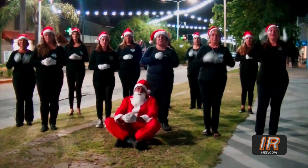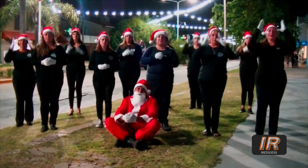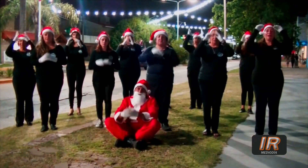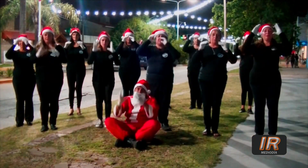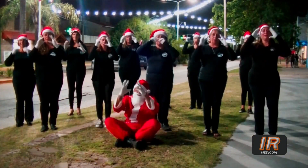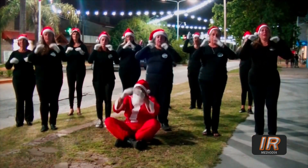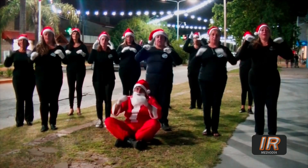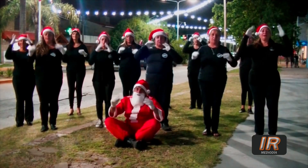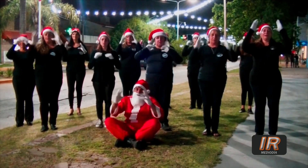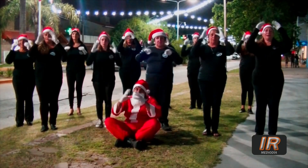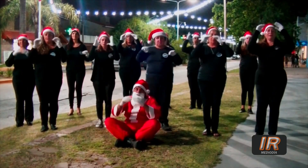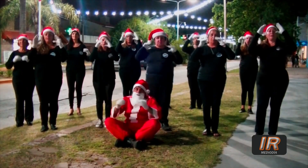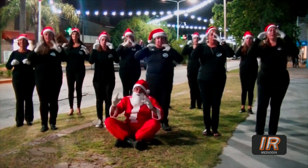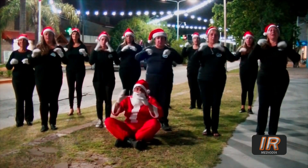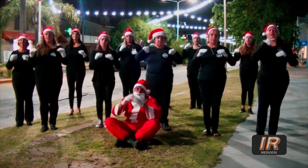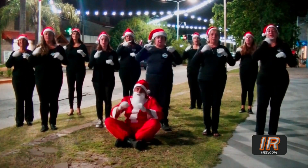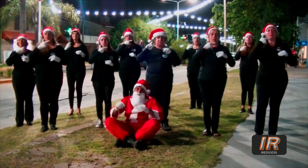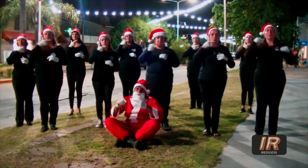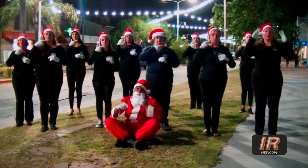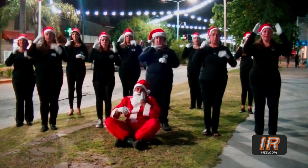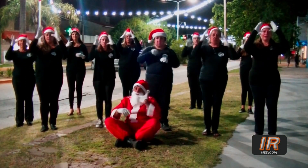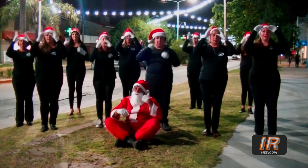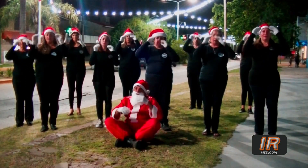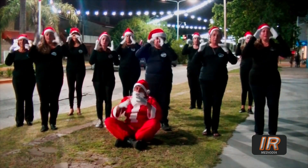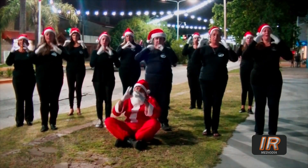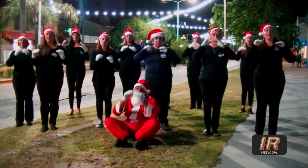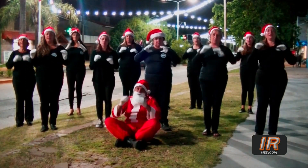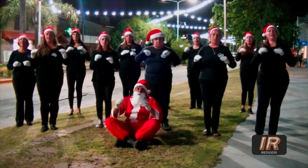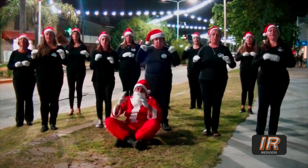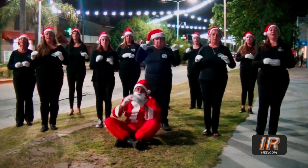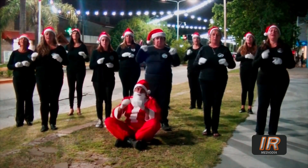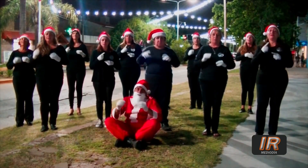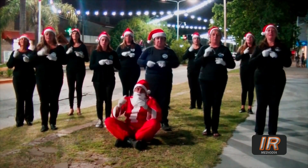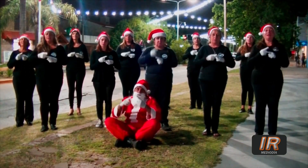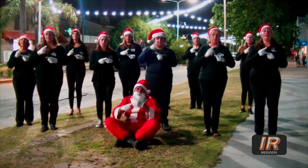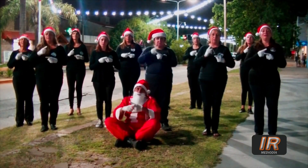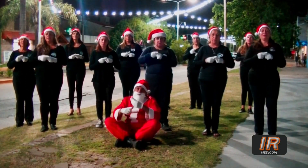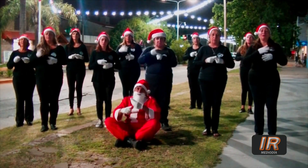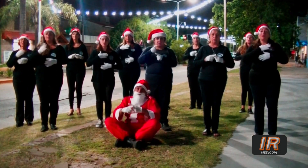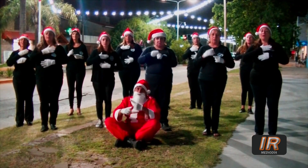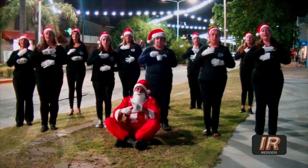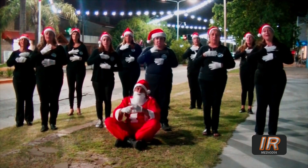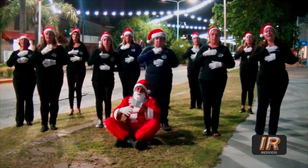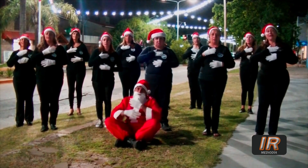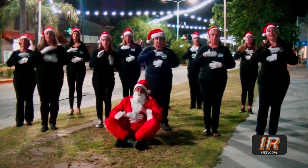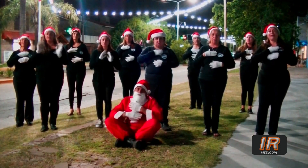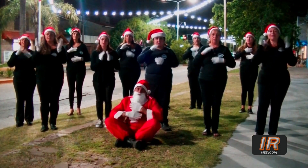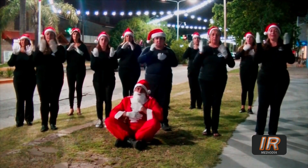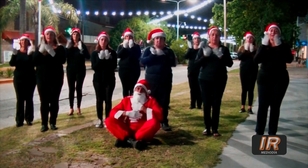Navidad, Navidad, pulsa Navidad, celebrar con alegría que cierra